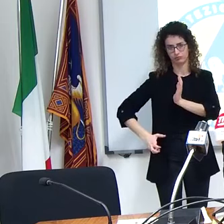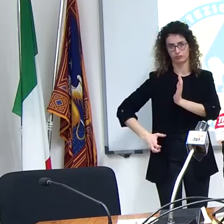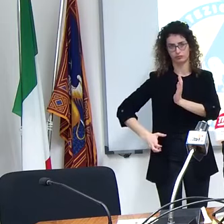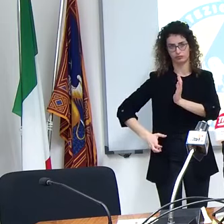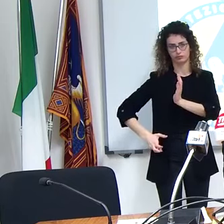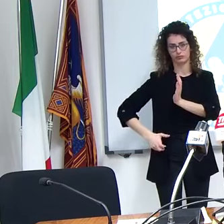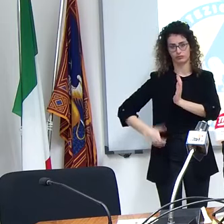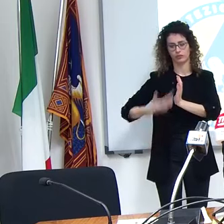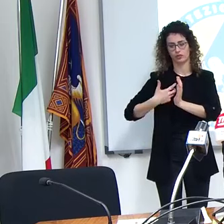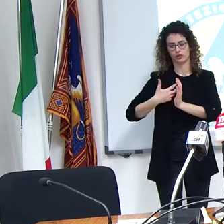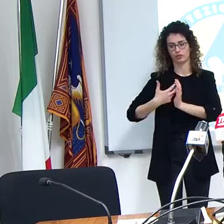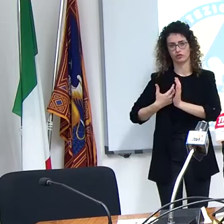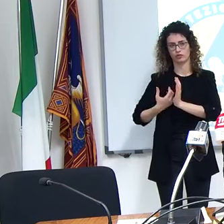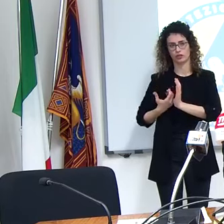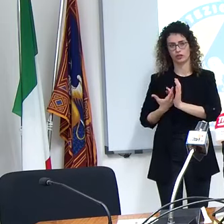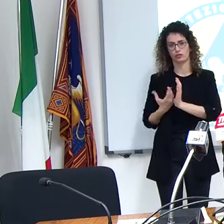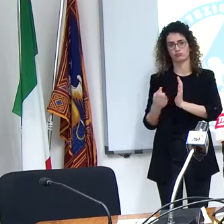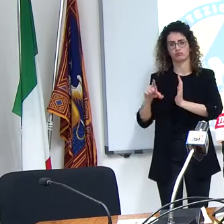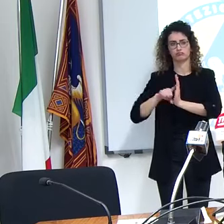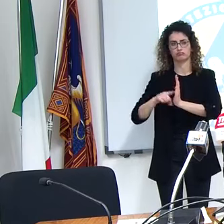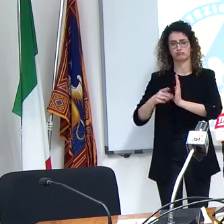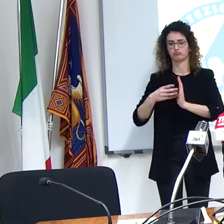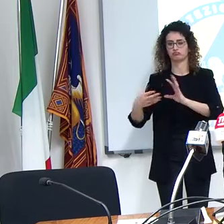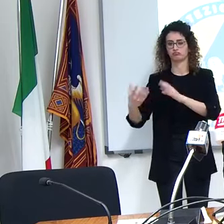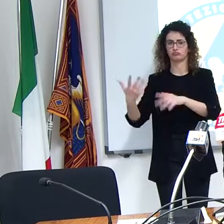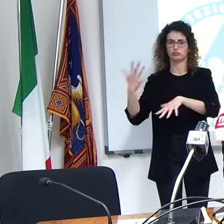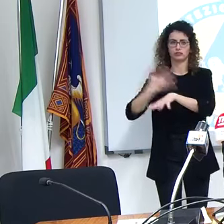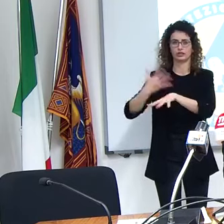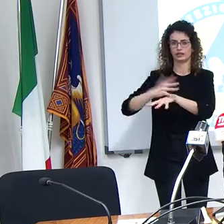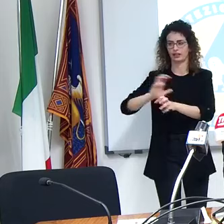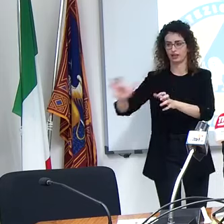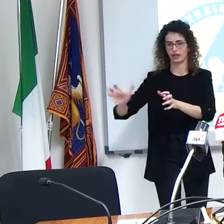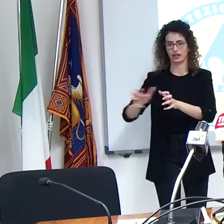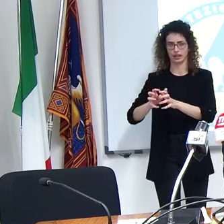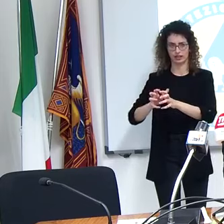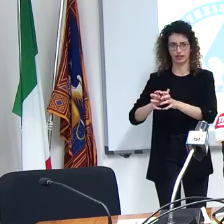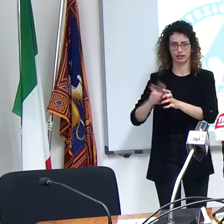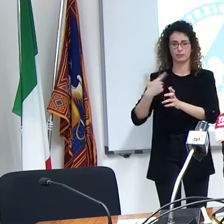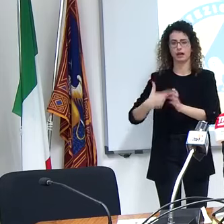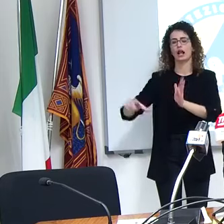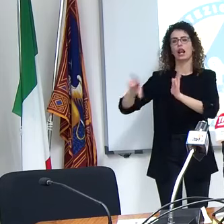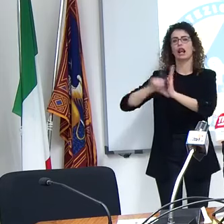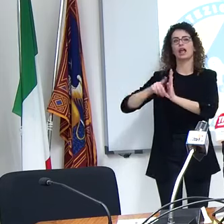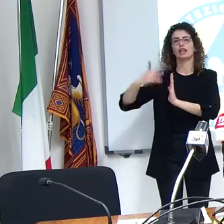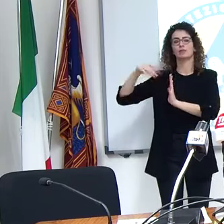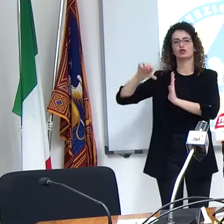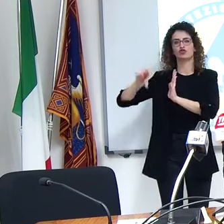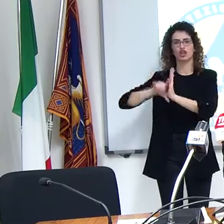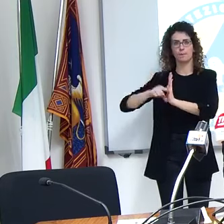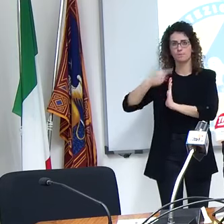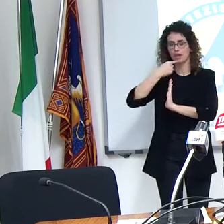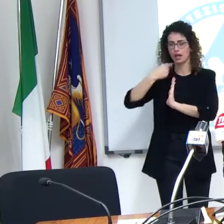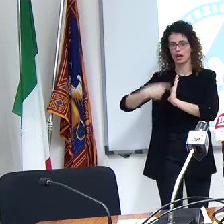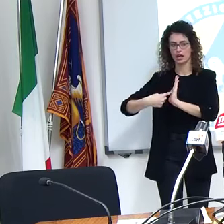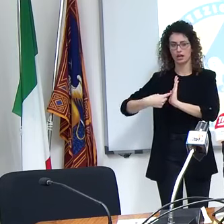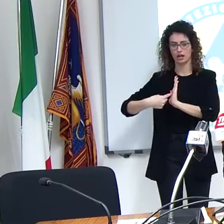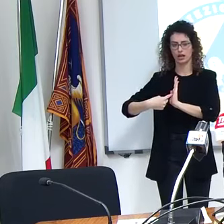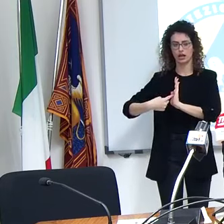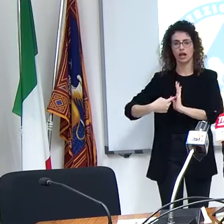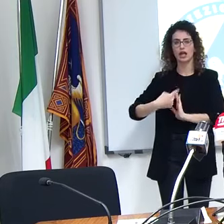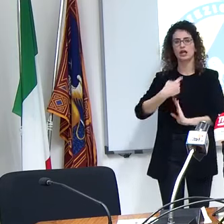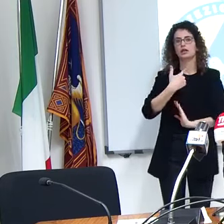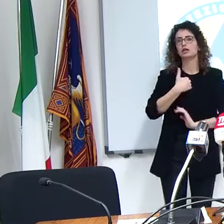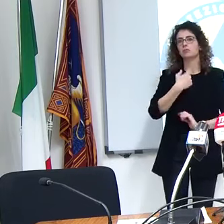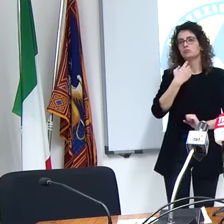vari interventi di vario tipo si parlava di decreto legge in realtà mi permetto di dire che